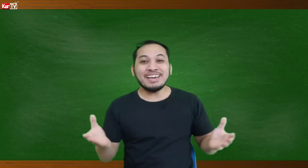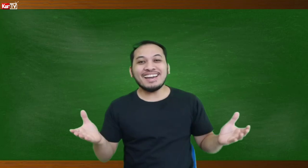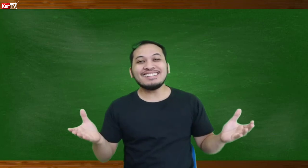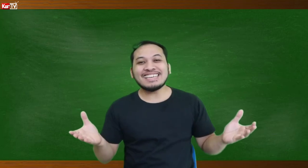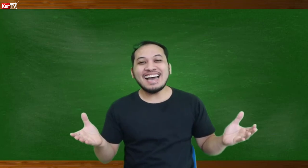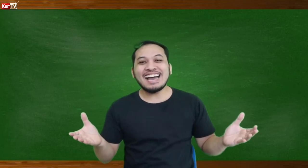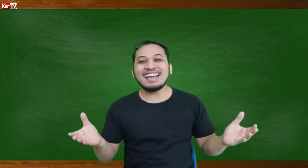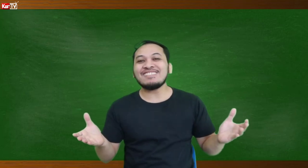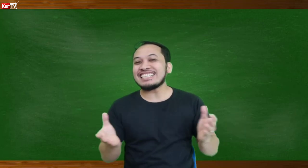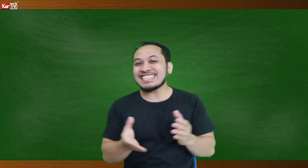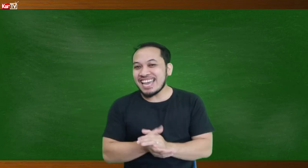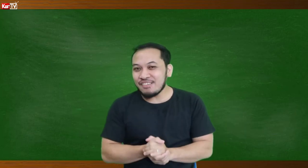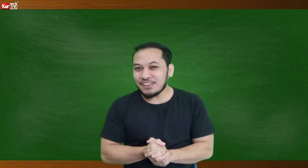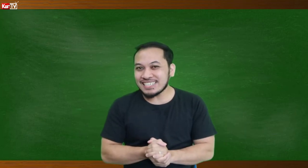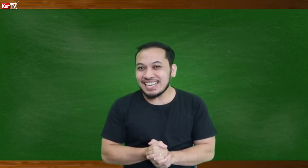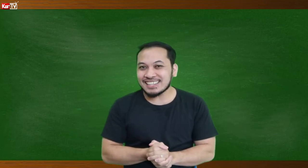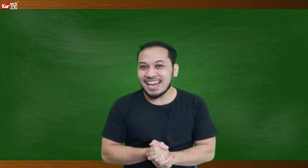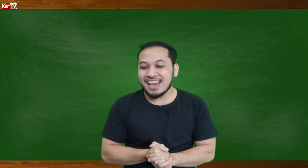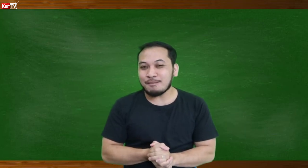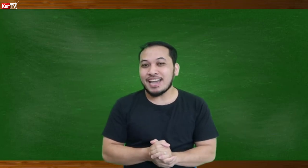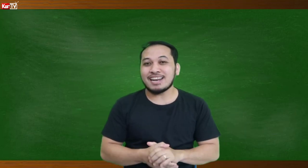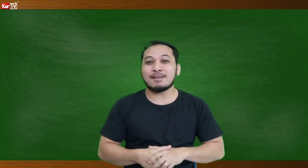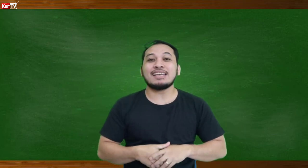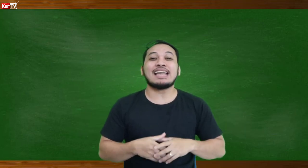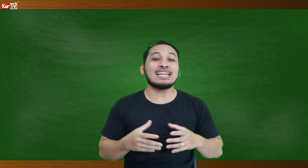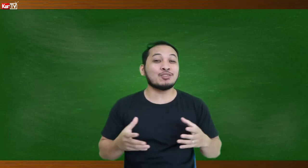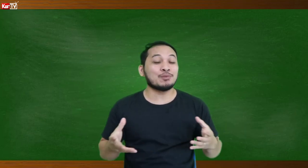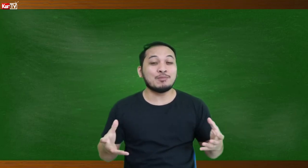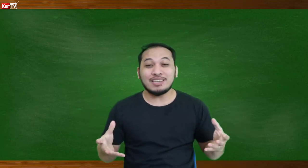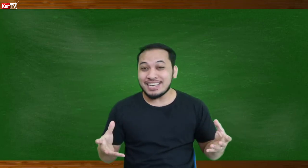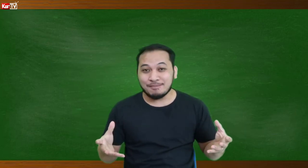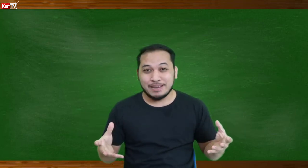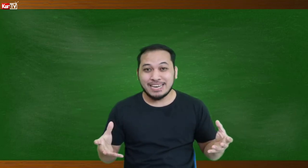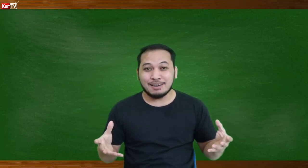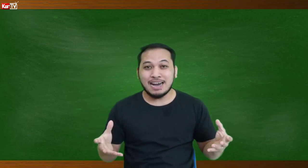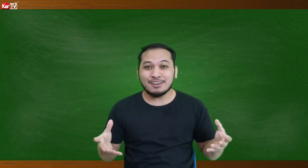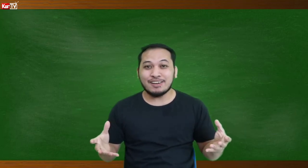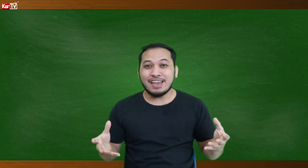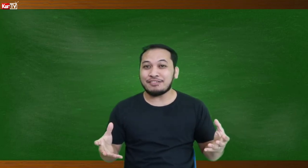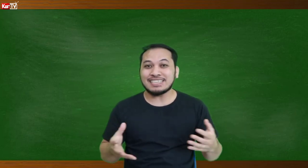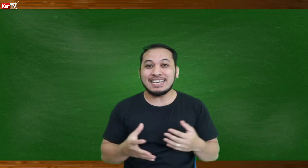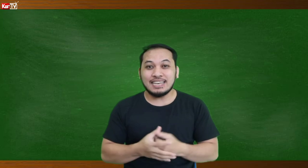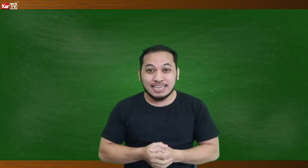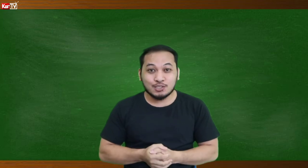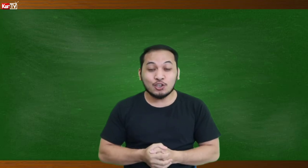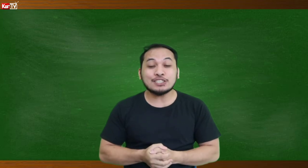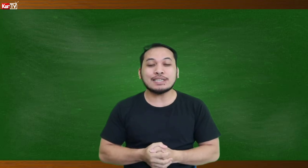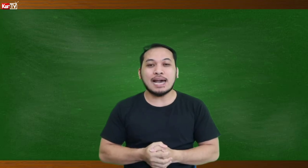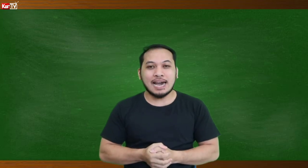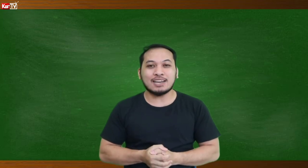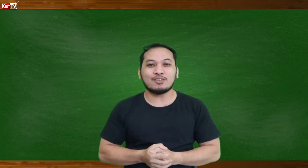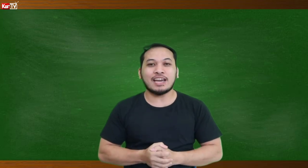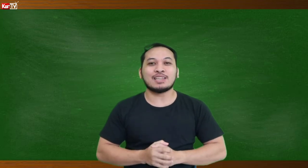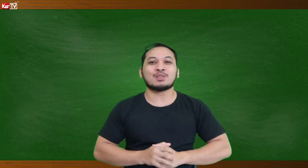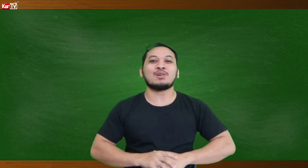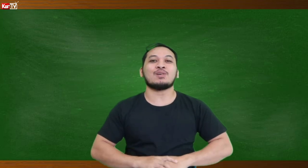Weekend time! It's FSL time! Kaya naman, narito po muli ang pinakabagong FSL lesson sa araw na ito.